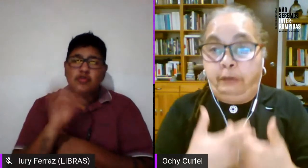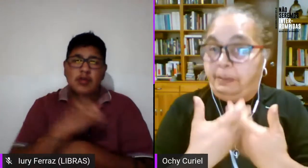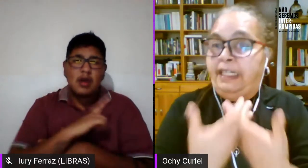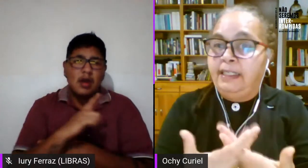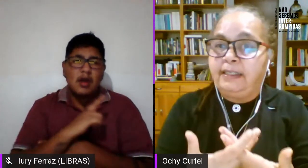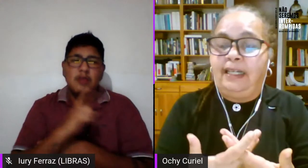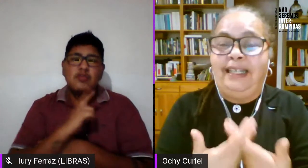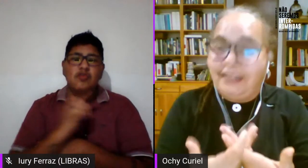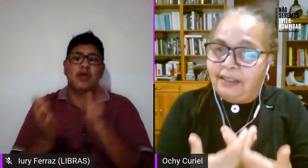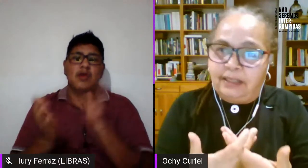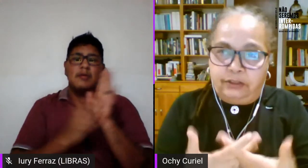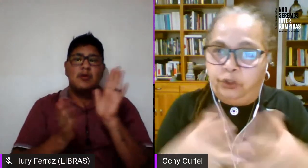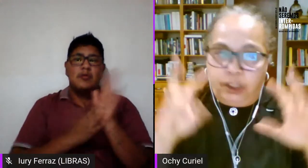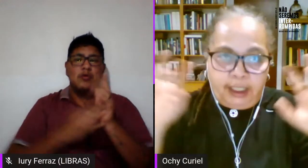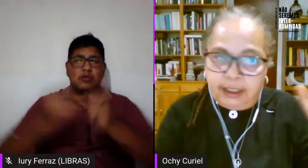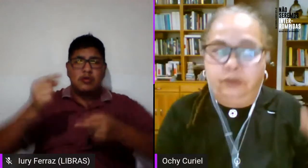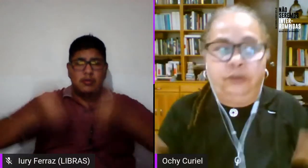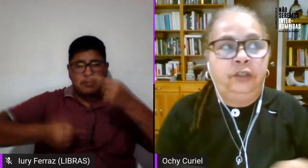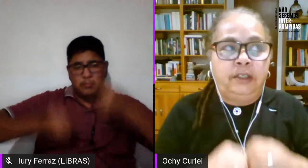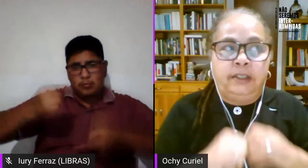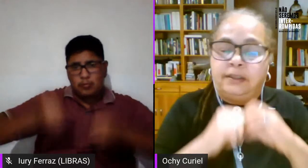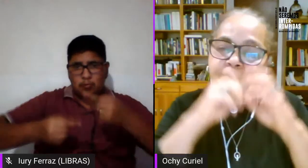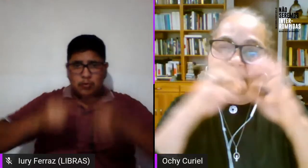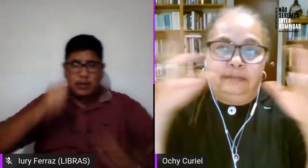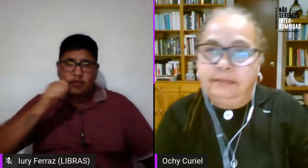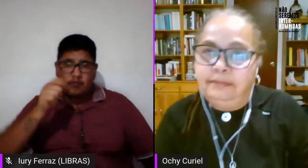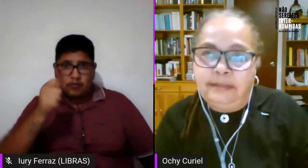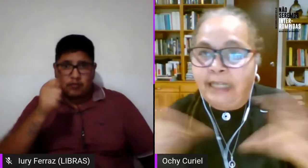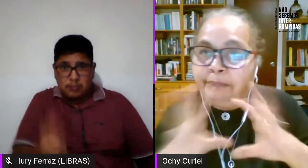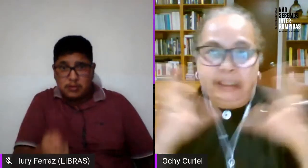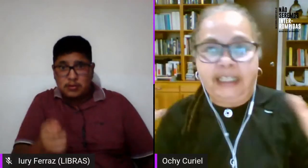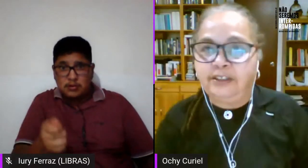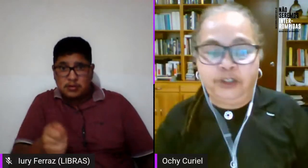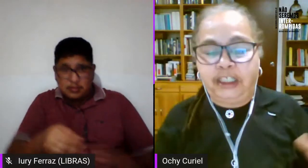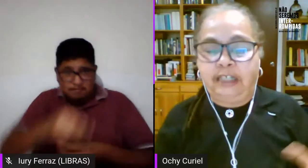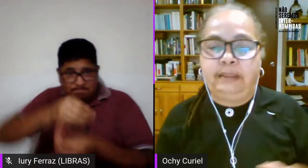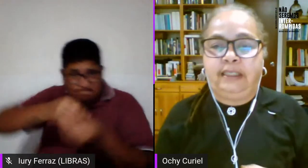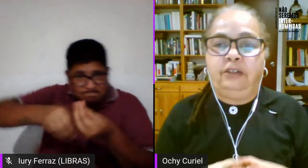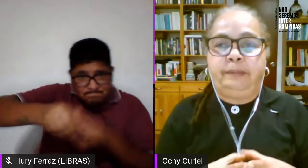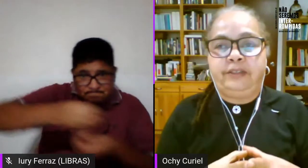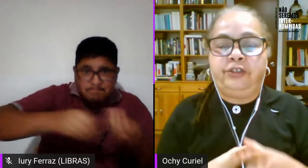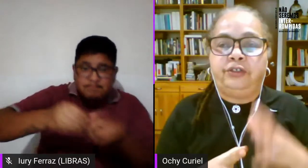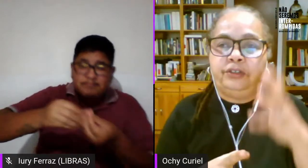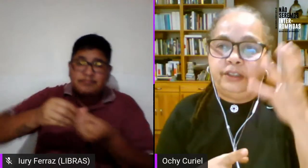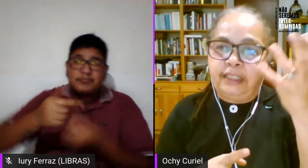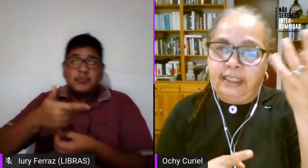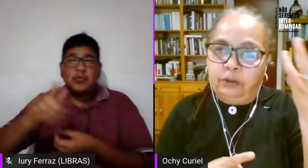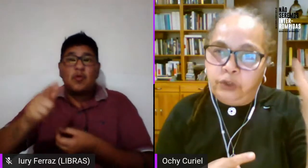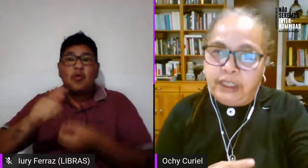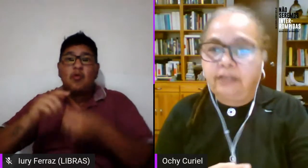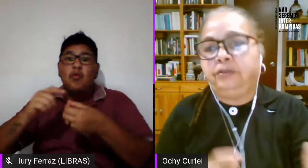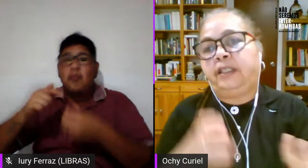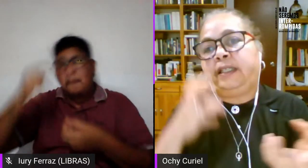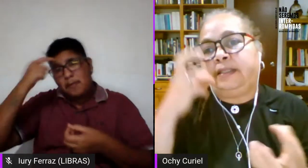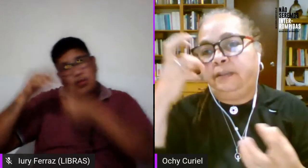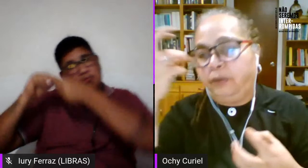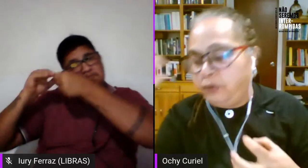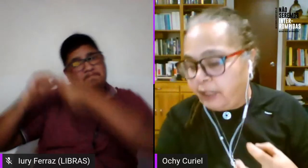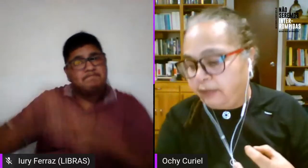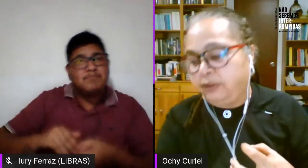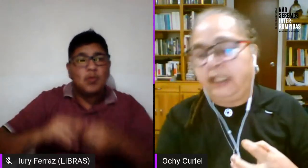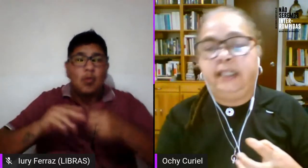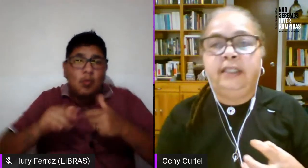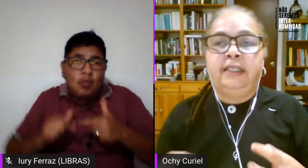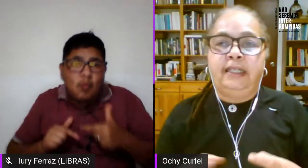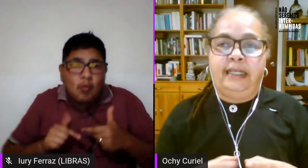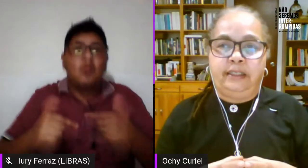feminista interseccional o de imbricación de la matriz de opresión de luchar contra el racismo